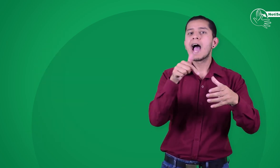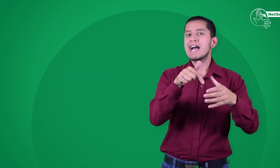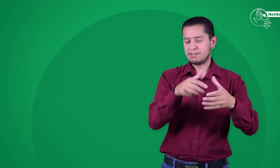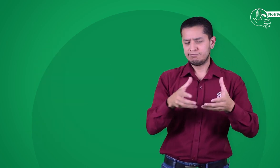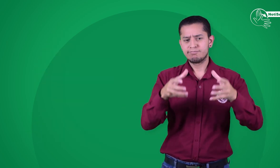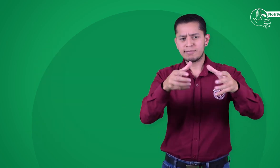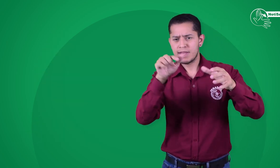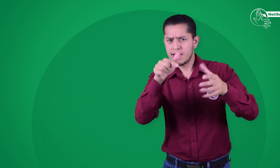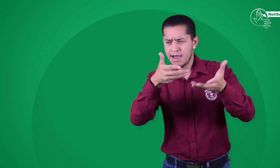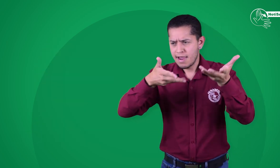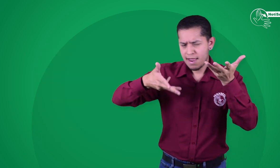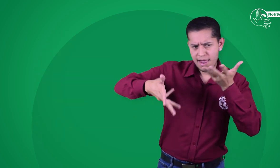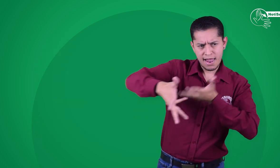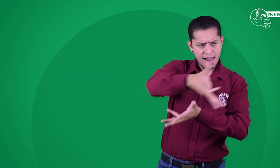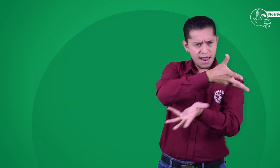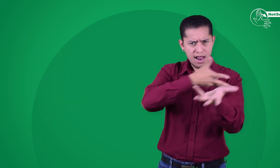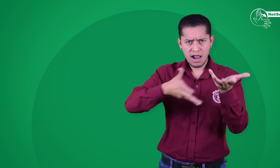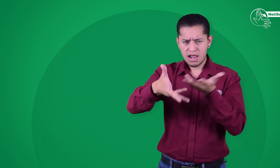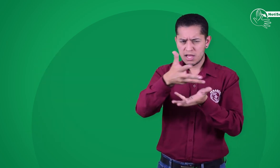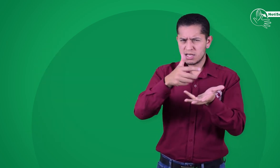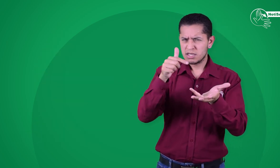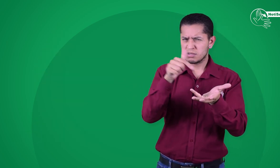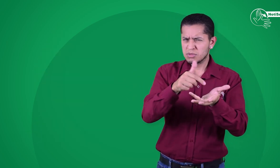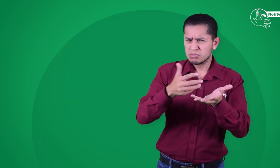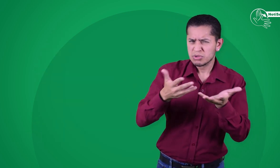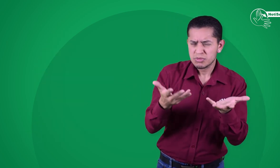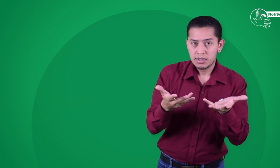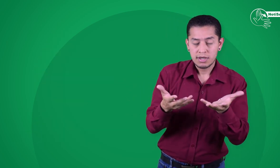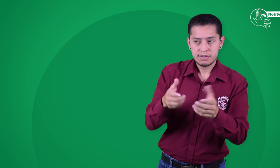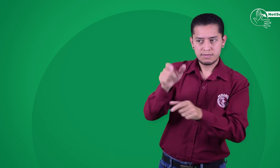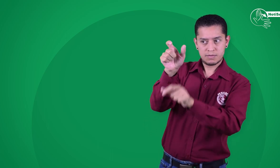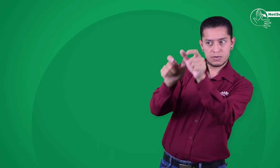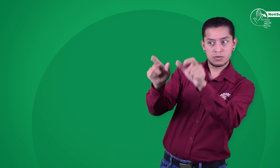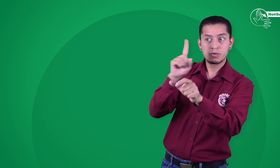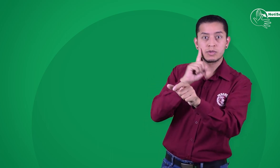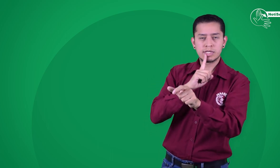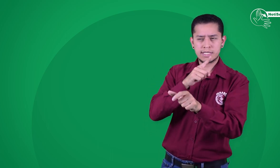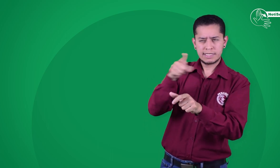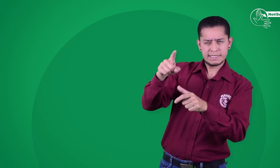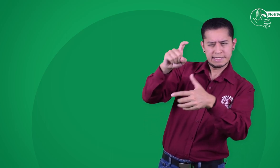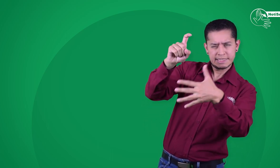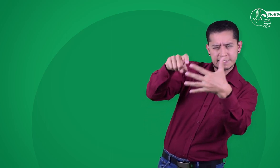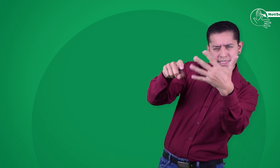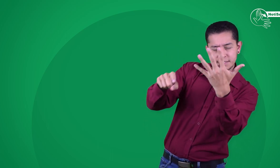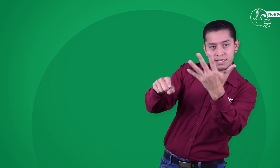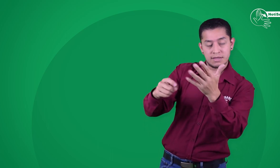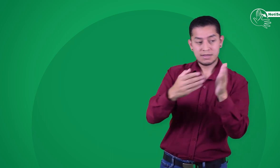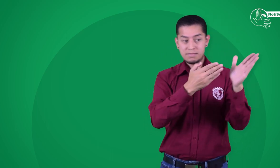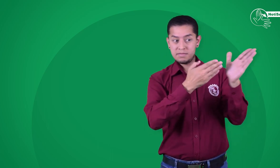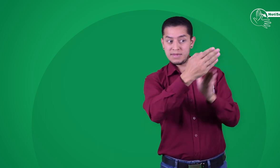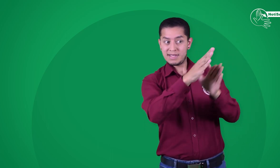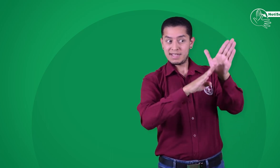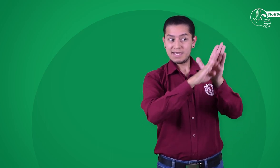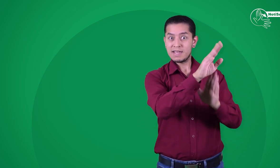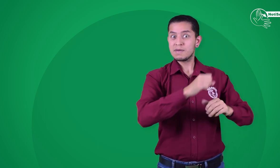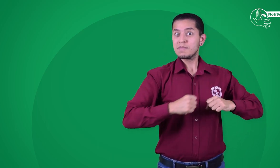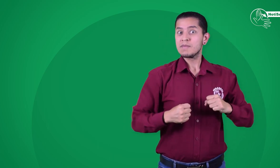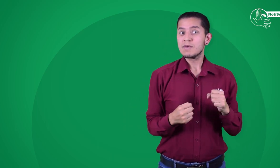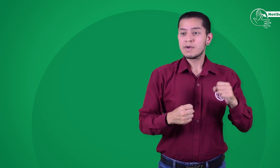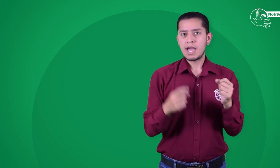Esta reunión tuvo como objetivo incluir las necesidades de las personas sordas en el Plan de Desarrollo Distrital de